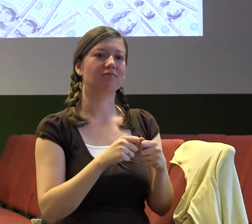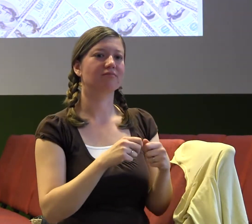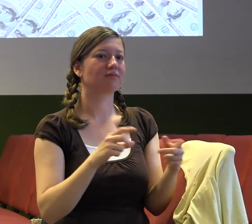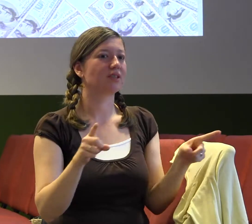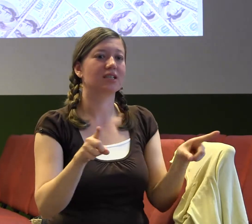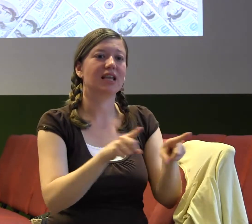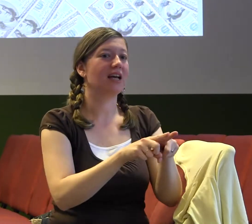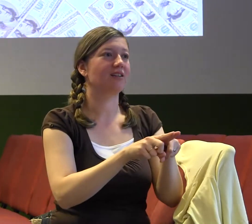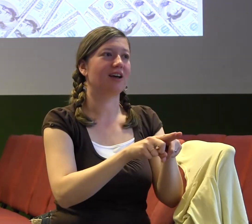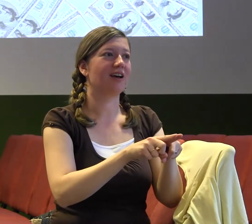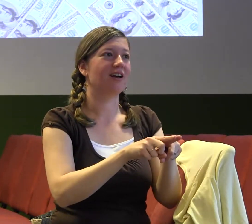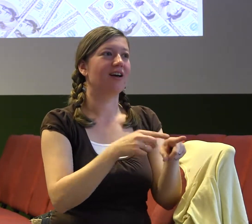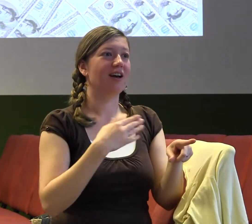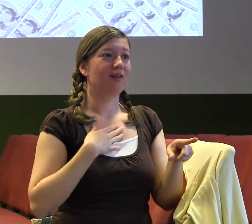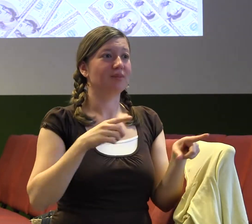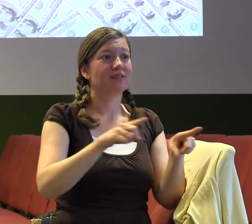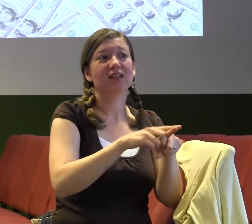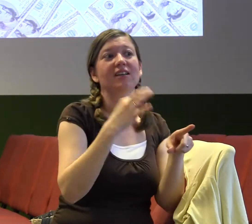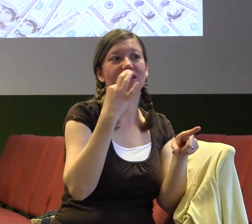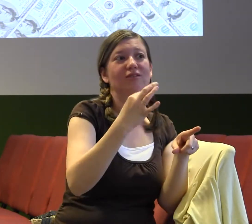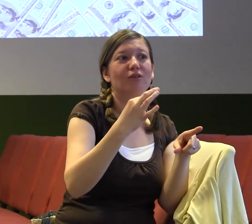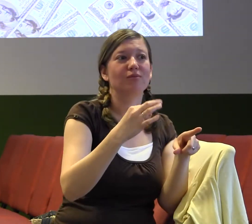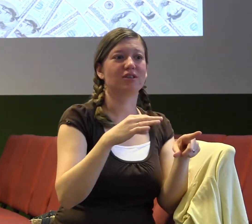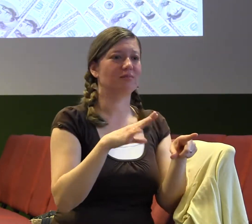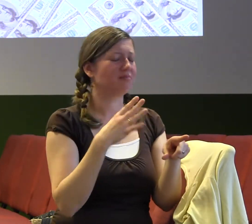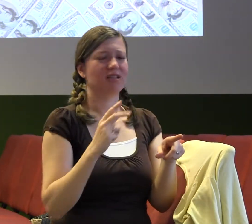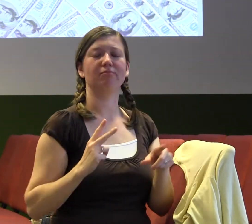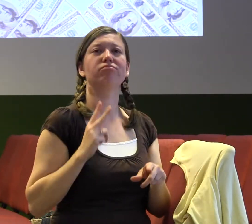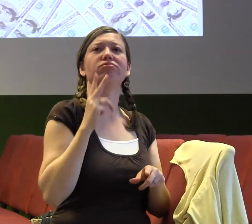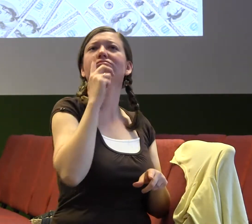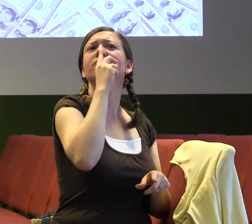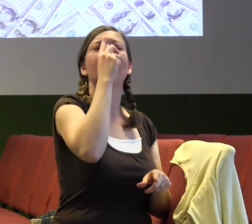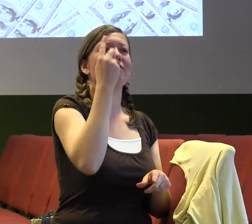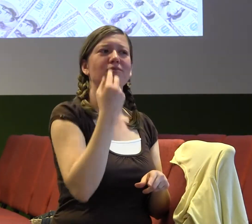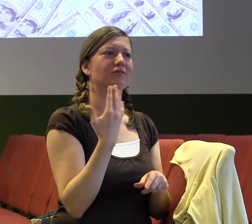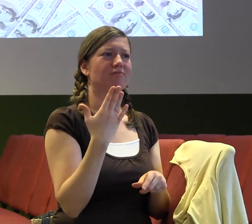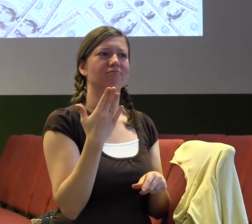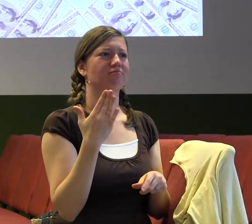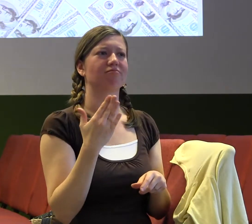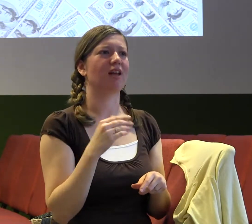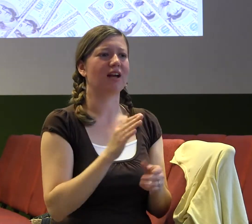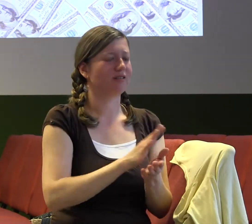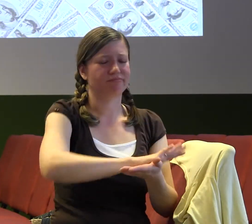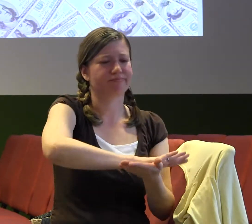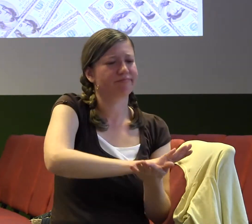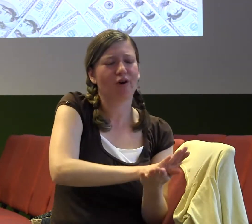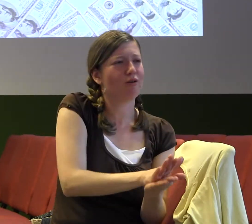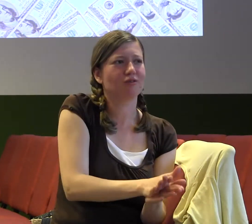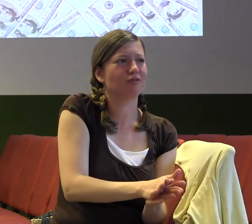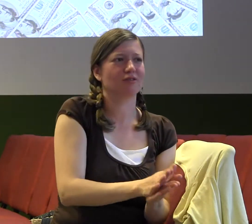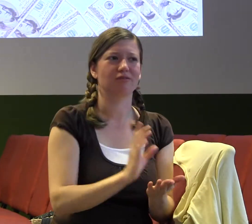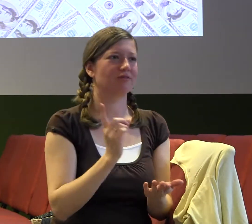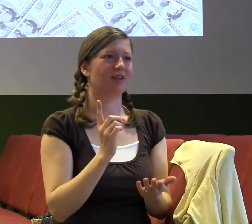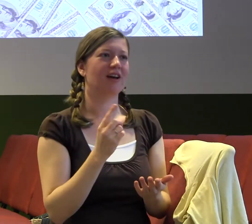A já chodím do školy, na výšku studuju a u toho brigádně učím angličtinu u kami a v jazykovce.